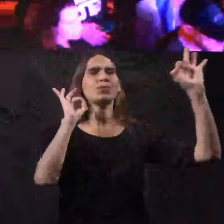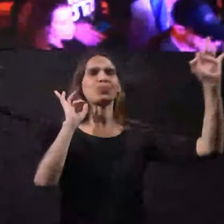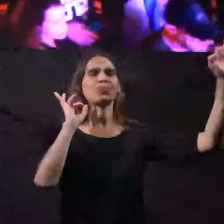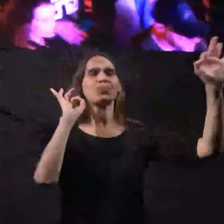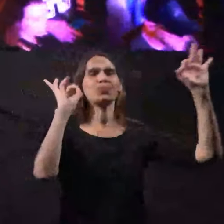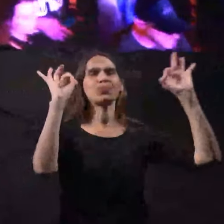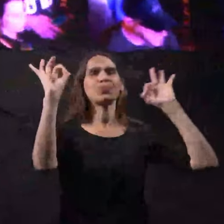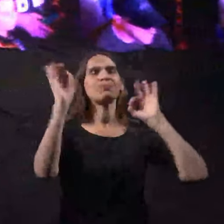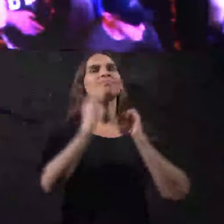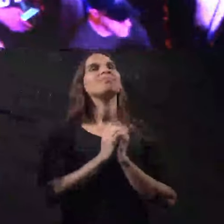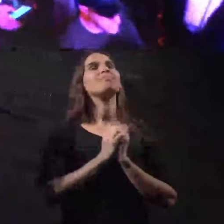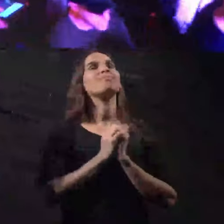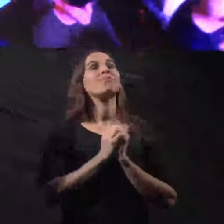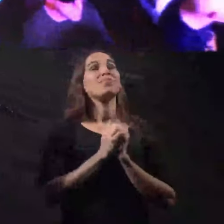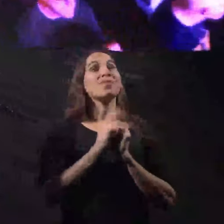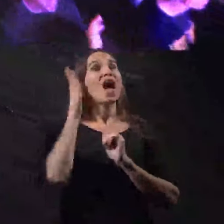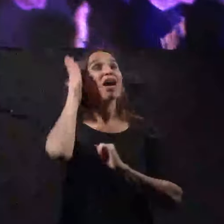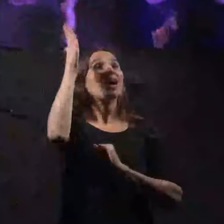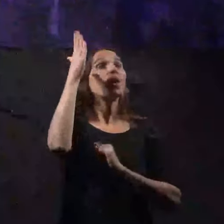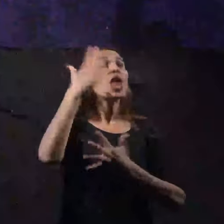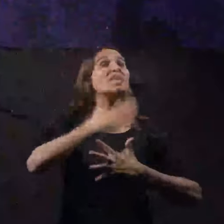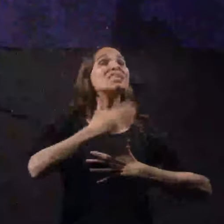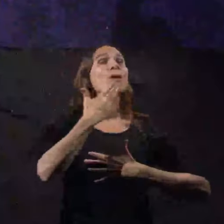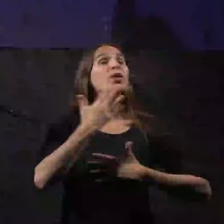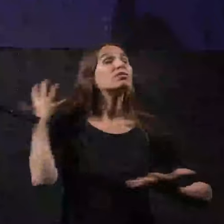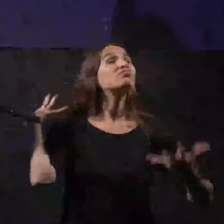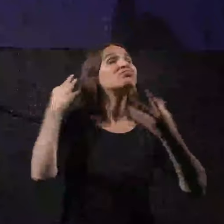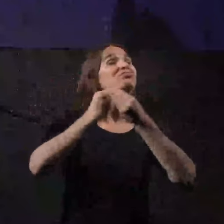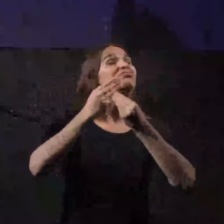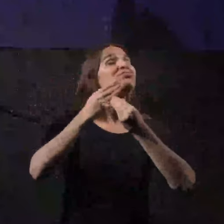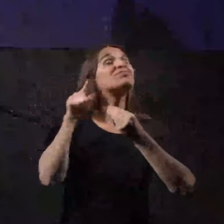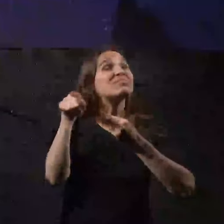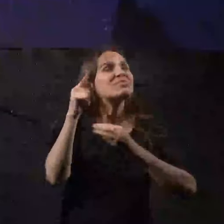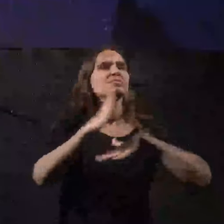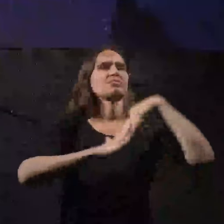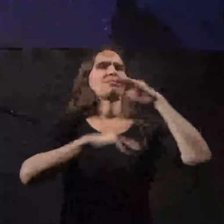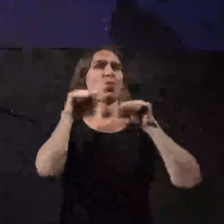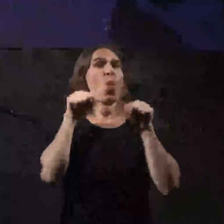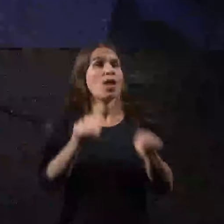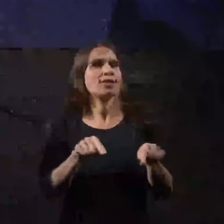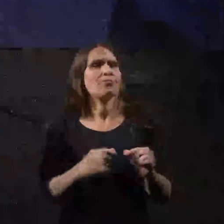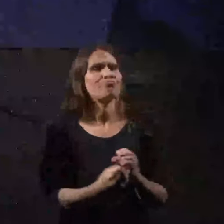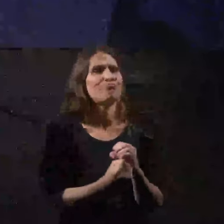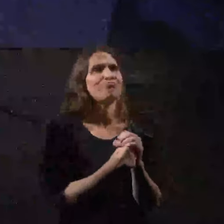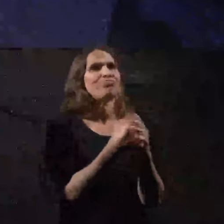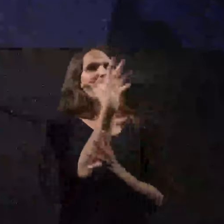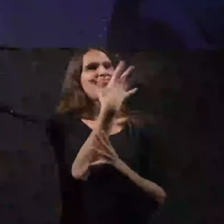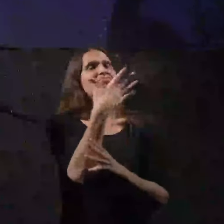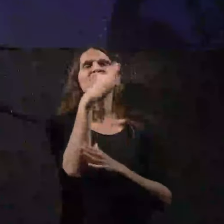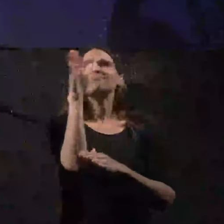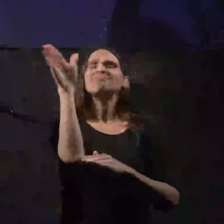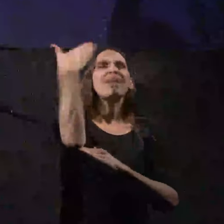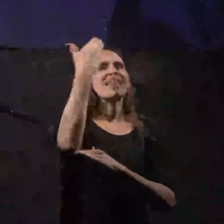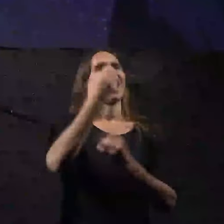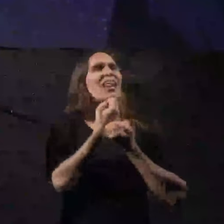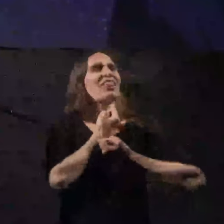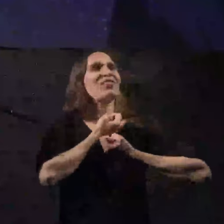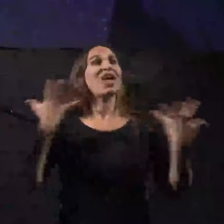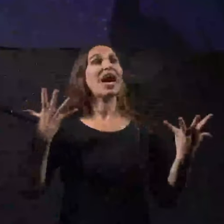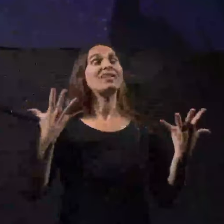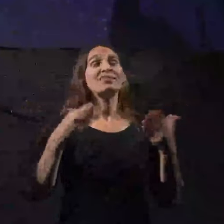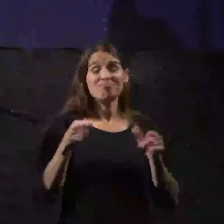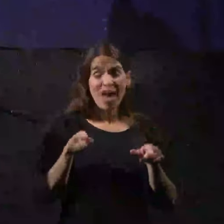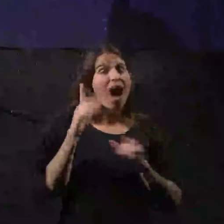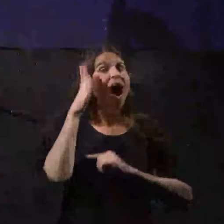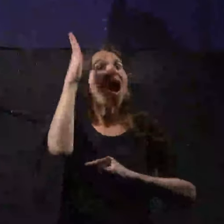על החזון הציוני רב השנים הזה נבנתה פה מדינה לתפארת על החזון